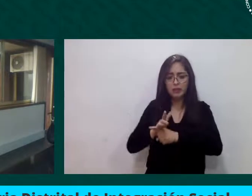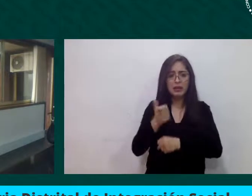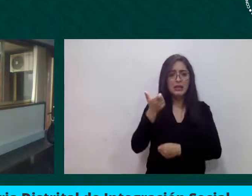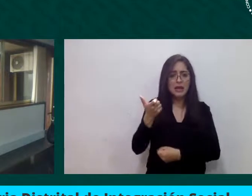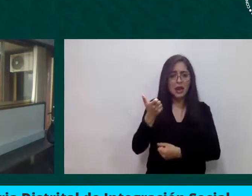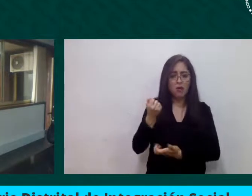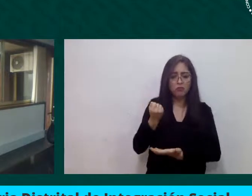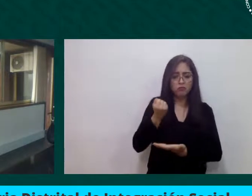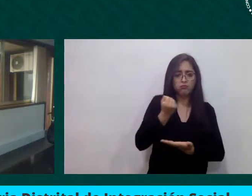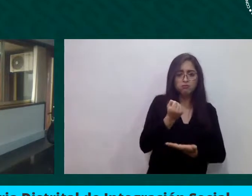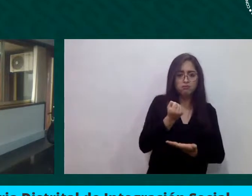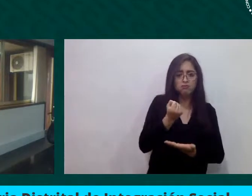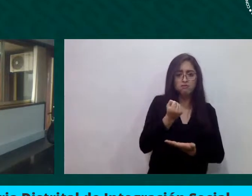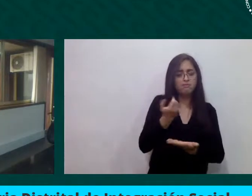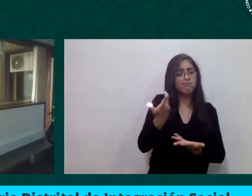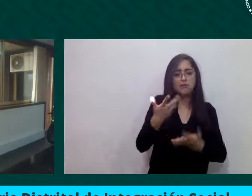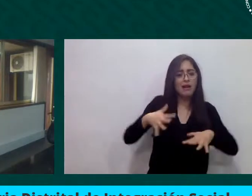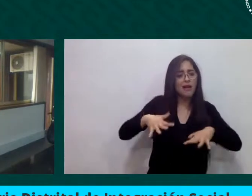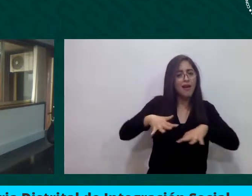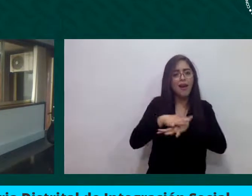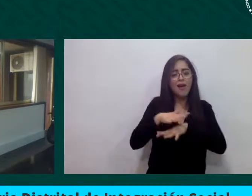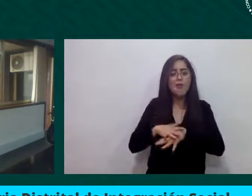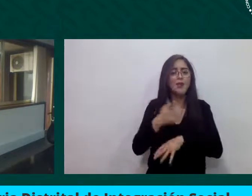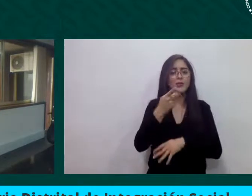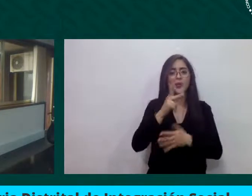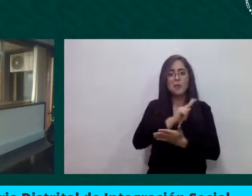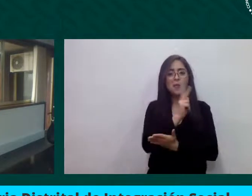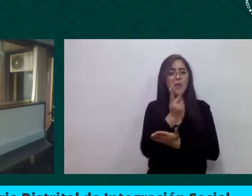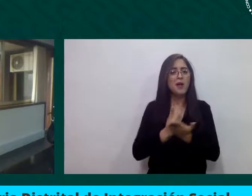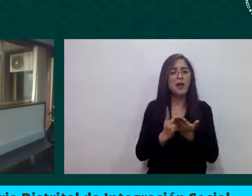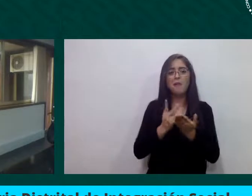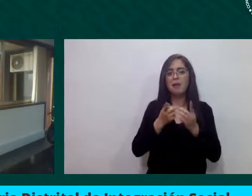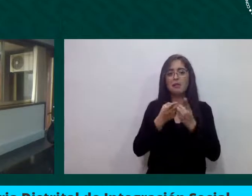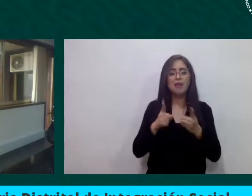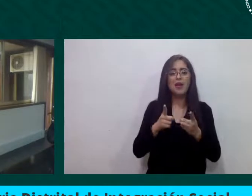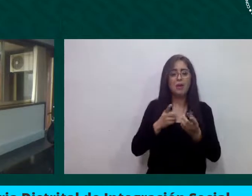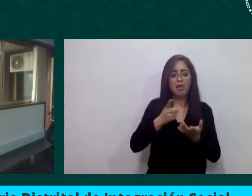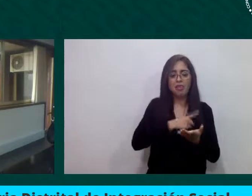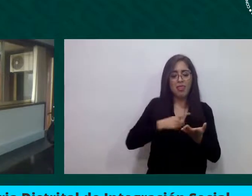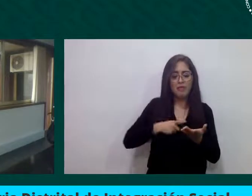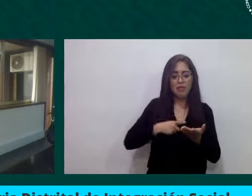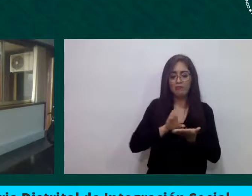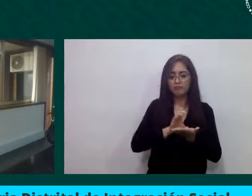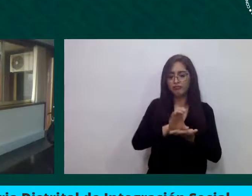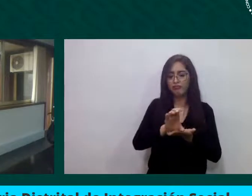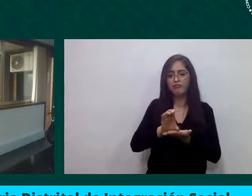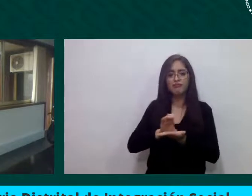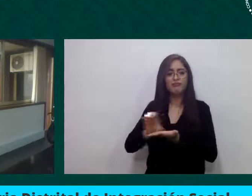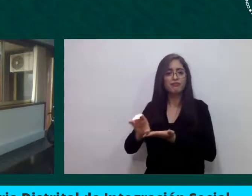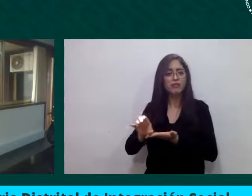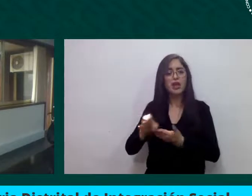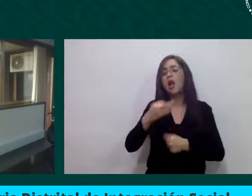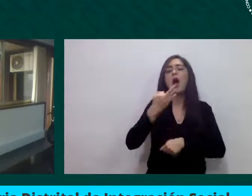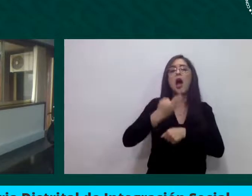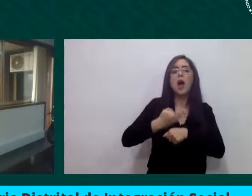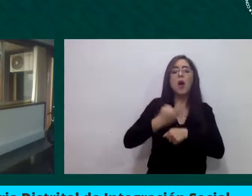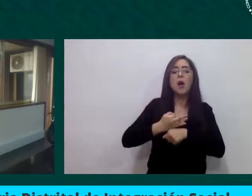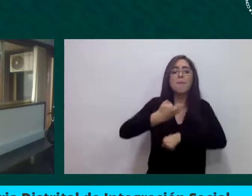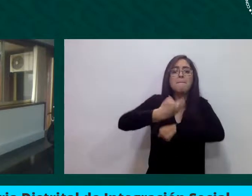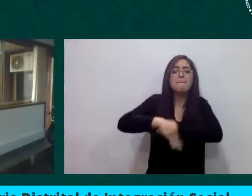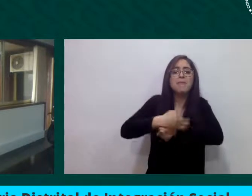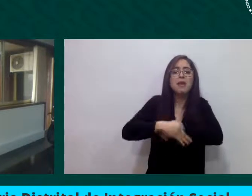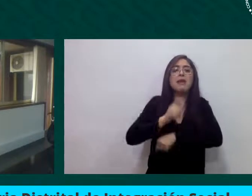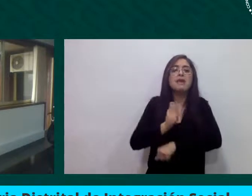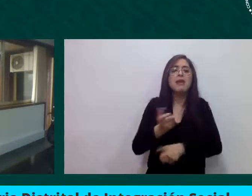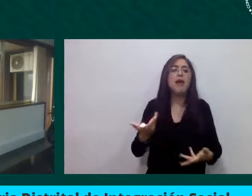determinar qué acciones se pueden implementar mientras estemos en la pandemia y después de la pandemia cuáles son los